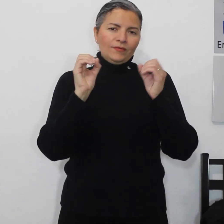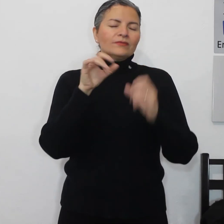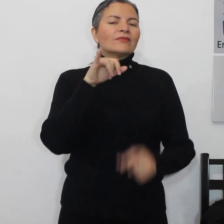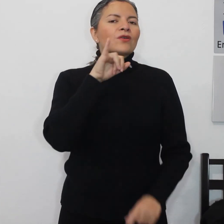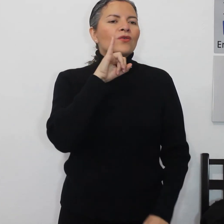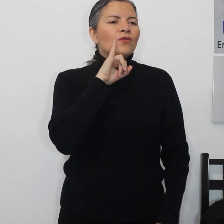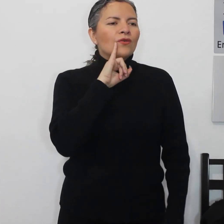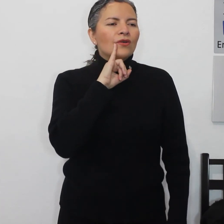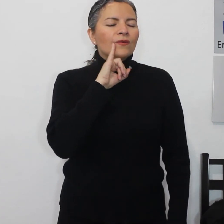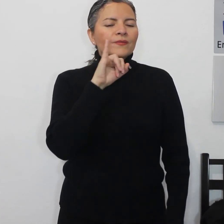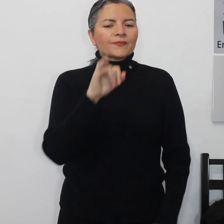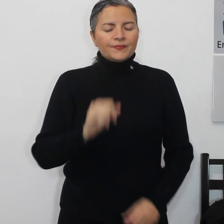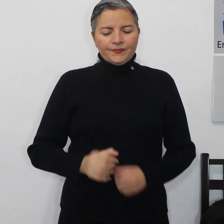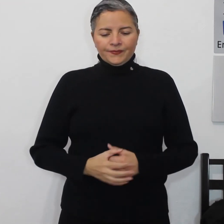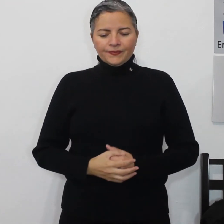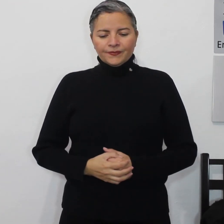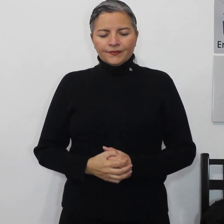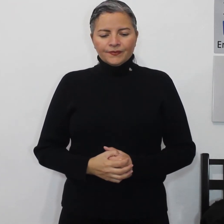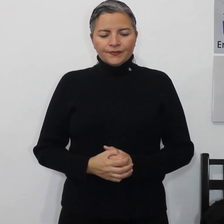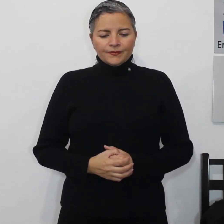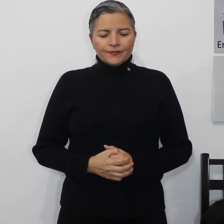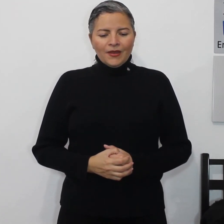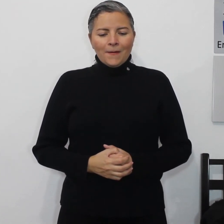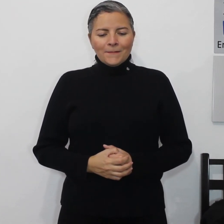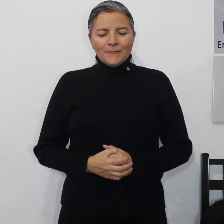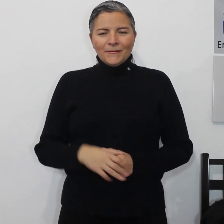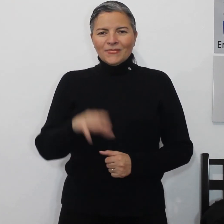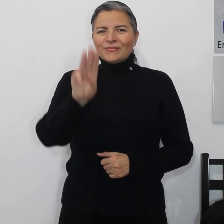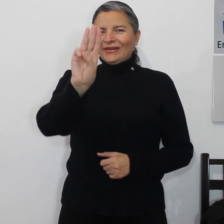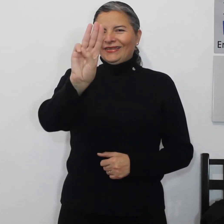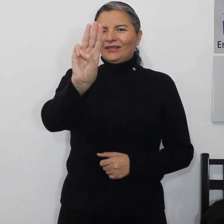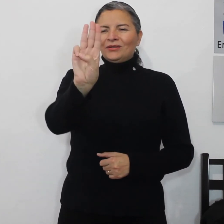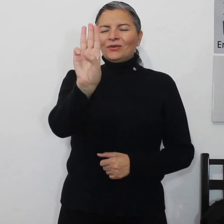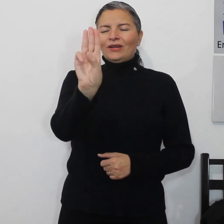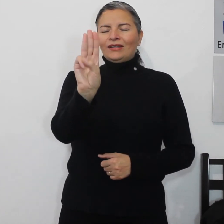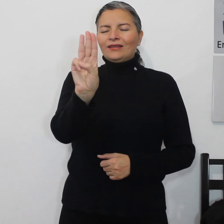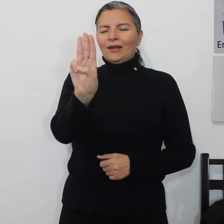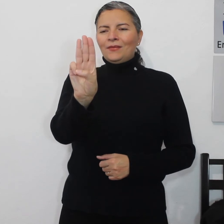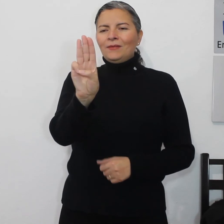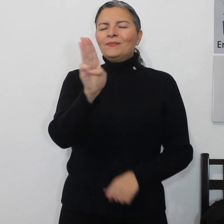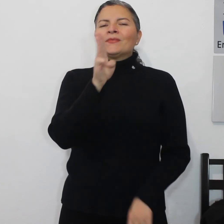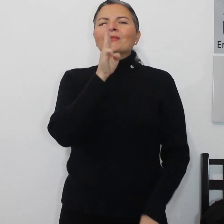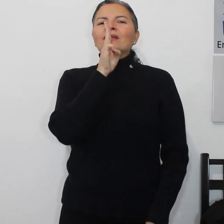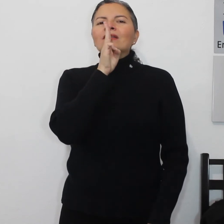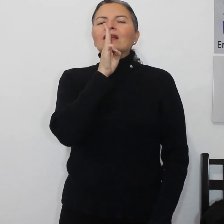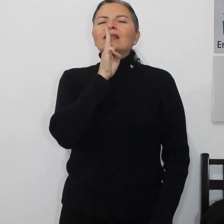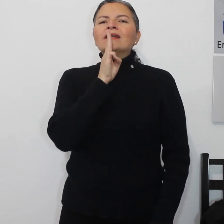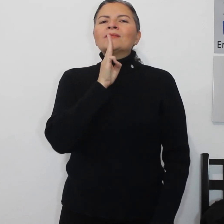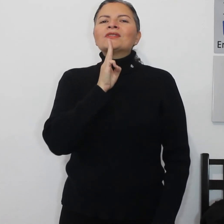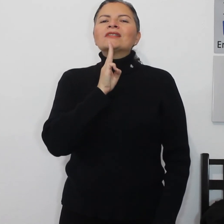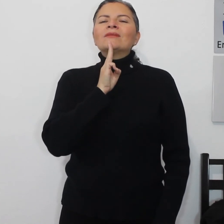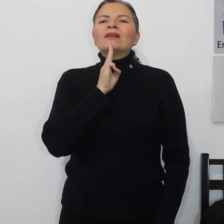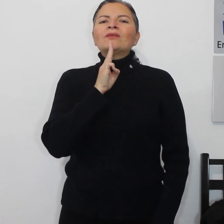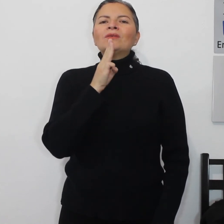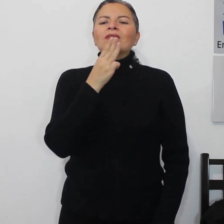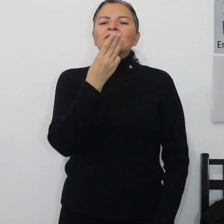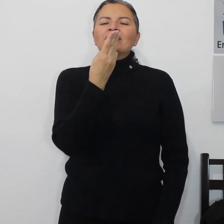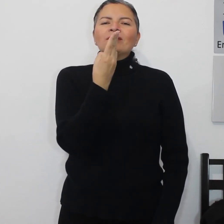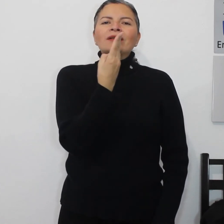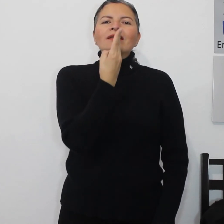jugo mango mango con la letra M tallamos hacia abajo damos la vuelta